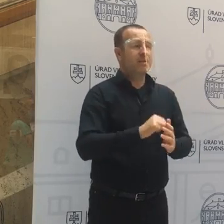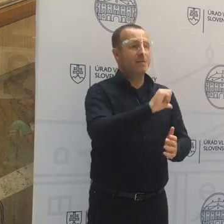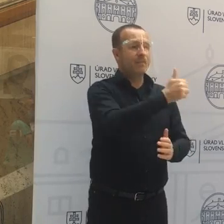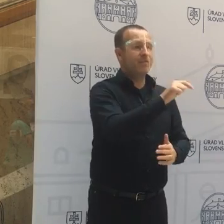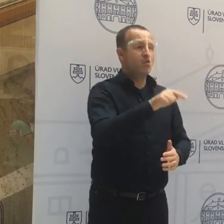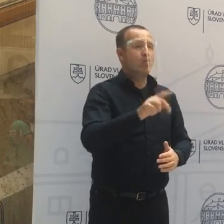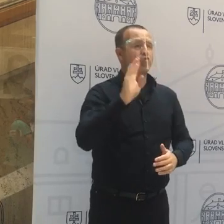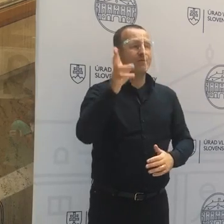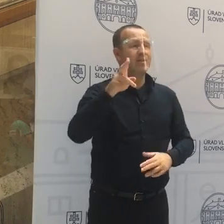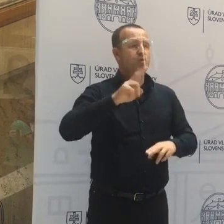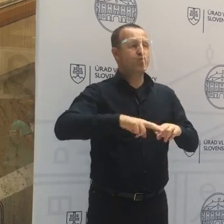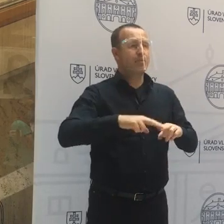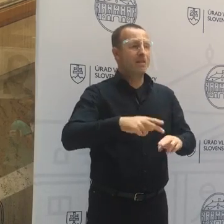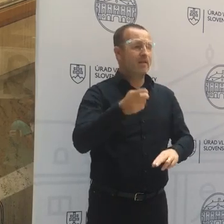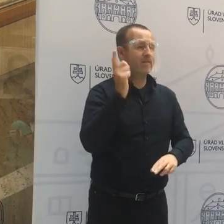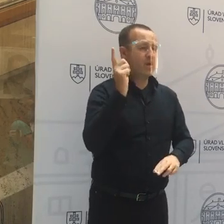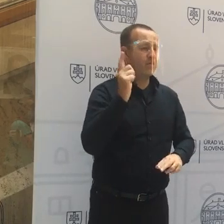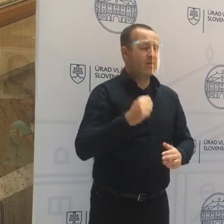a 4. stupni varovania...